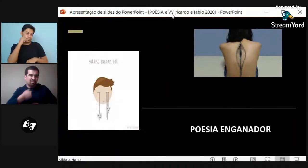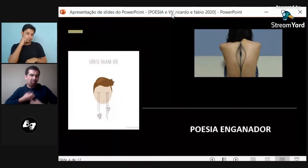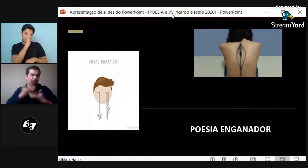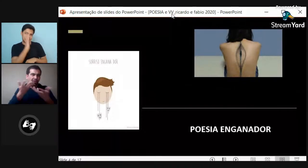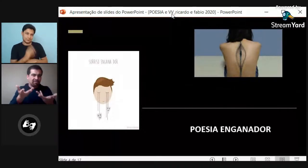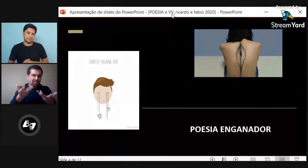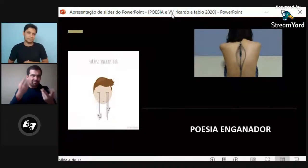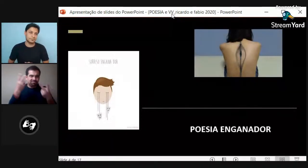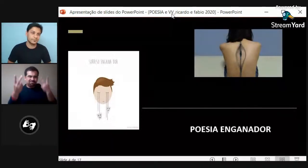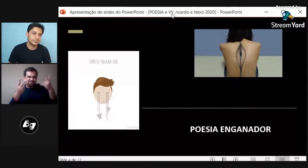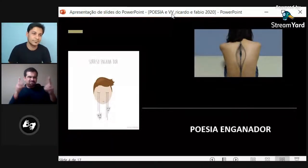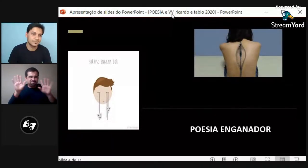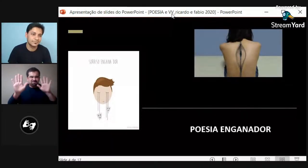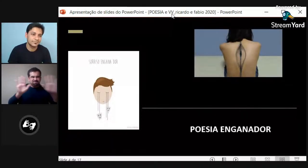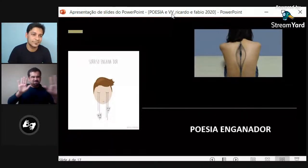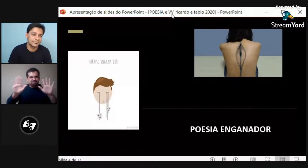Acá en Chile, esta seña es...